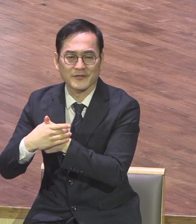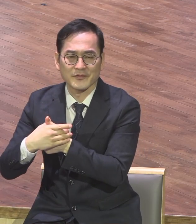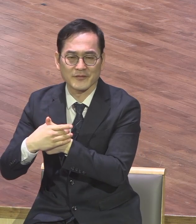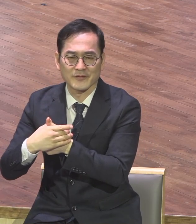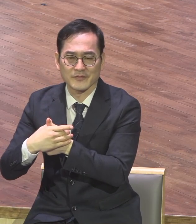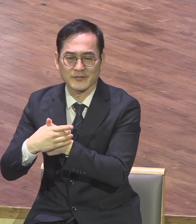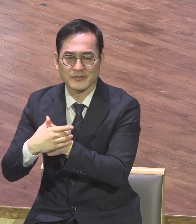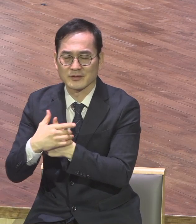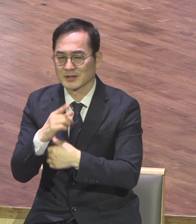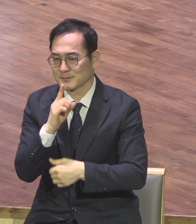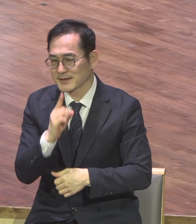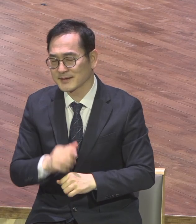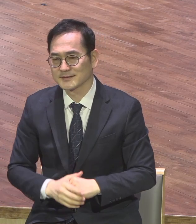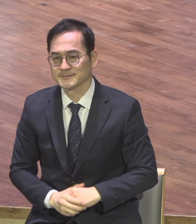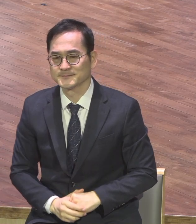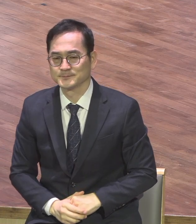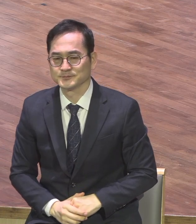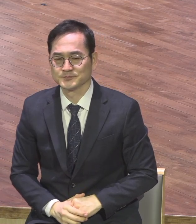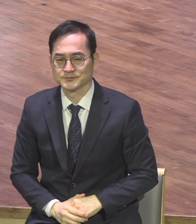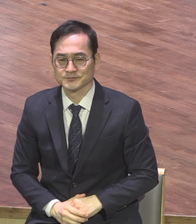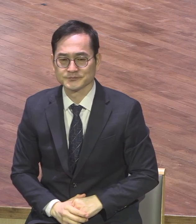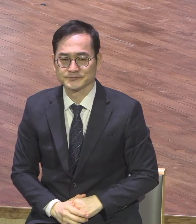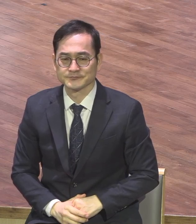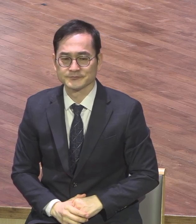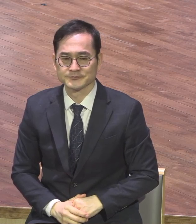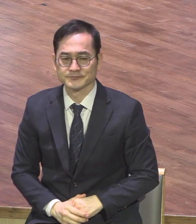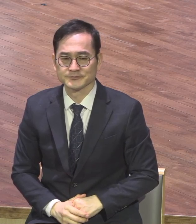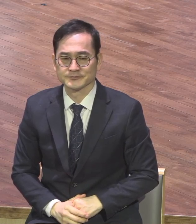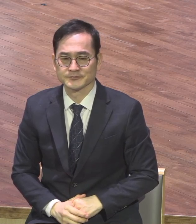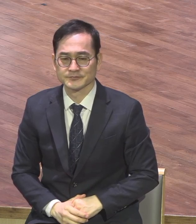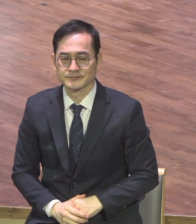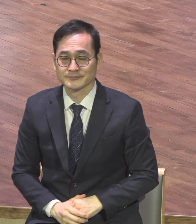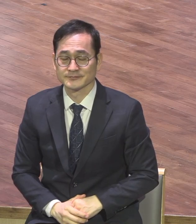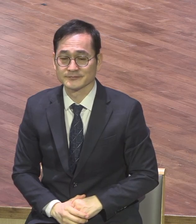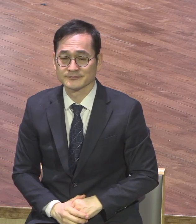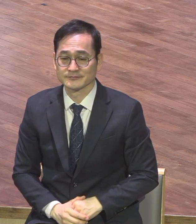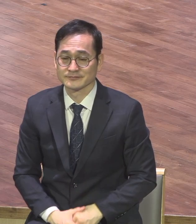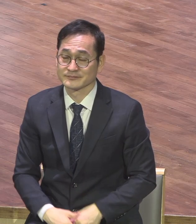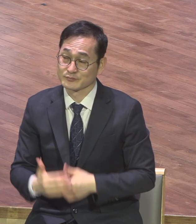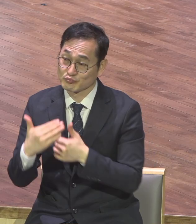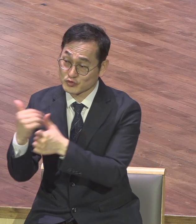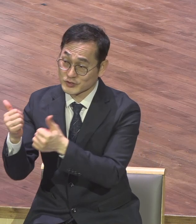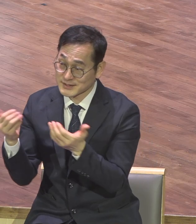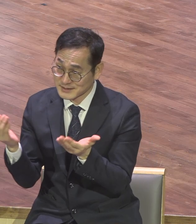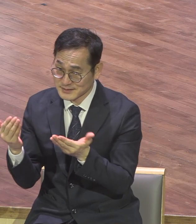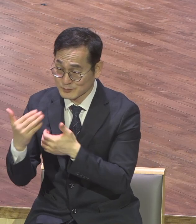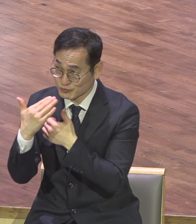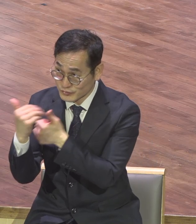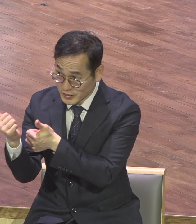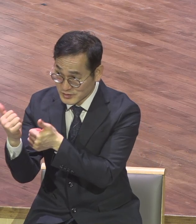거기에 가장 어울리는 가치있는 삶을 살아라